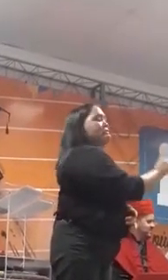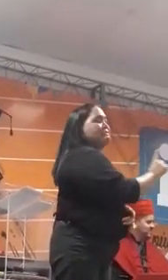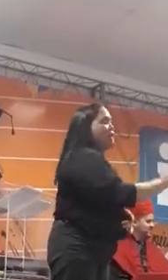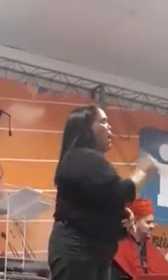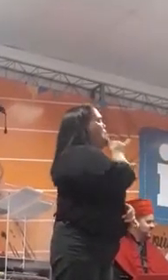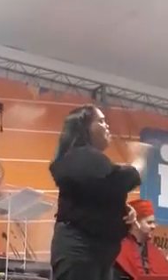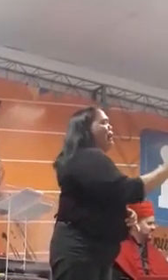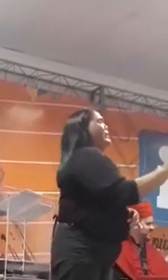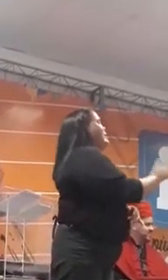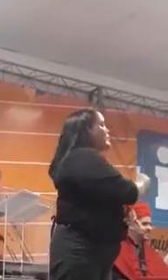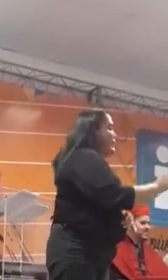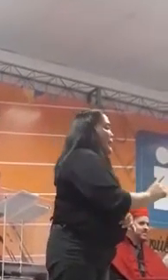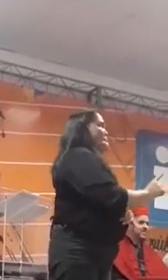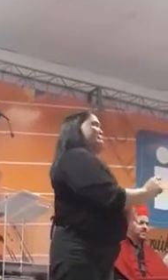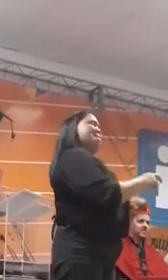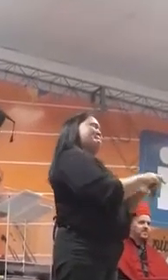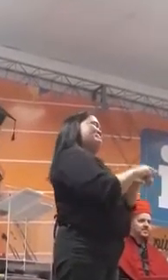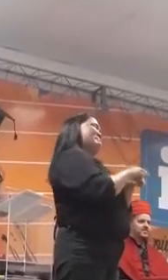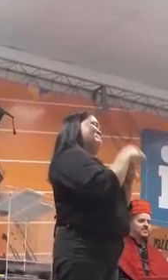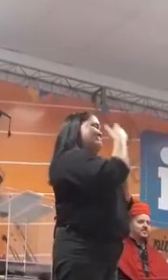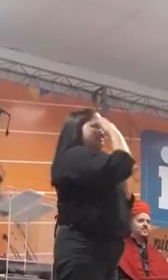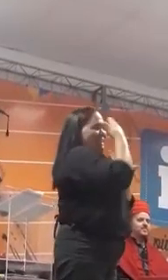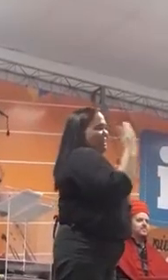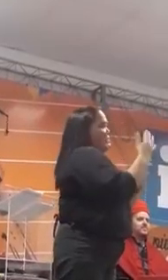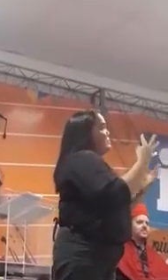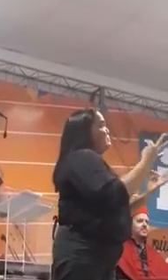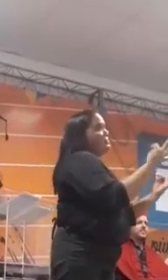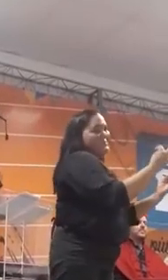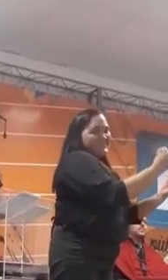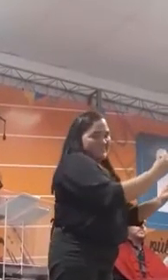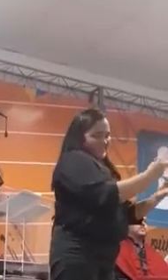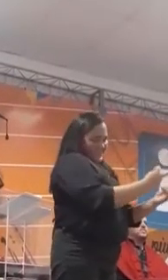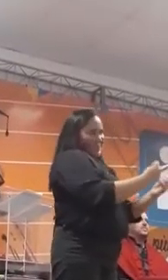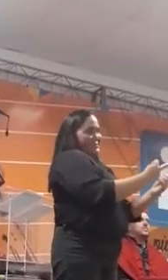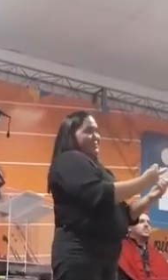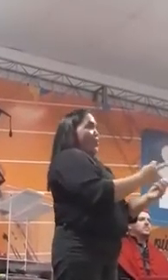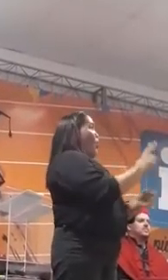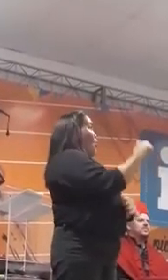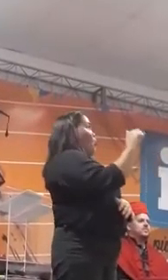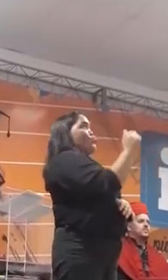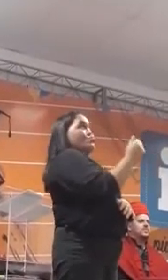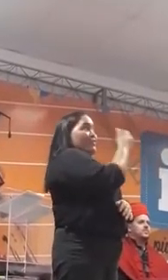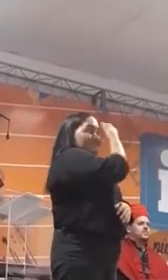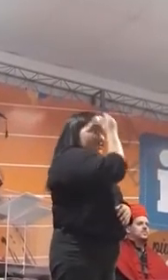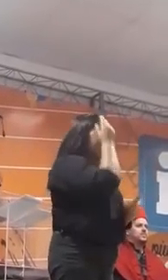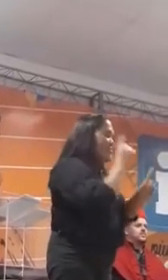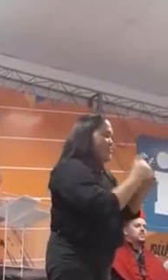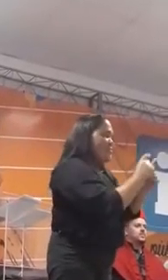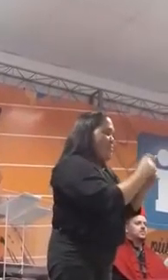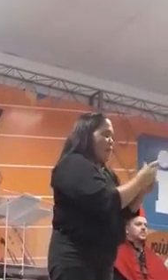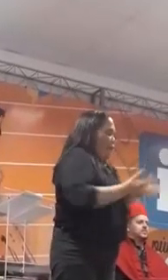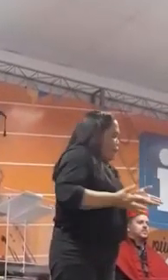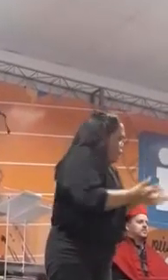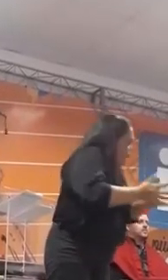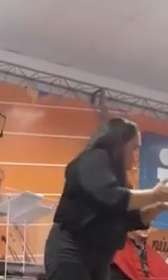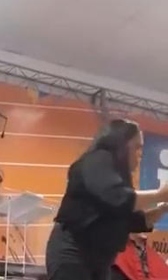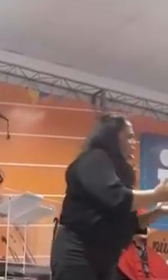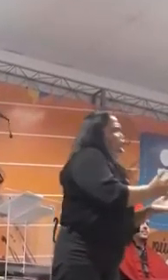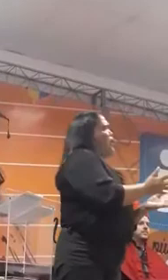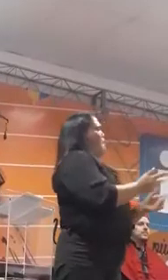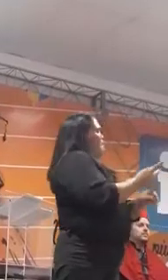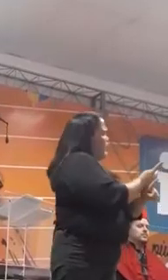Enfim, nós agradecemos por tudo. Jamais vamos esquecer as palavras de ânimos quando diziam Corra atrás,